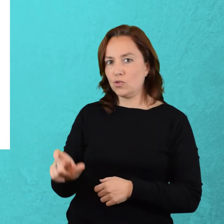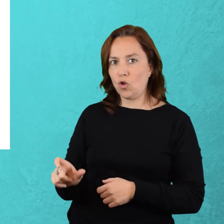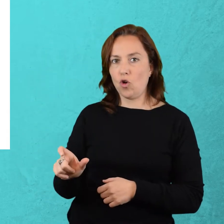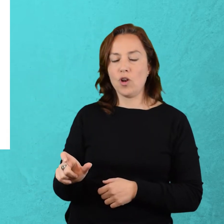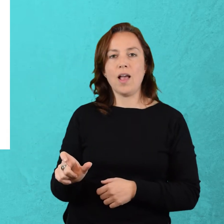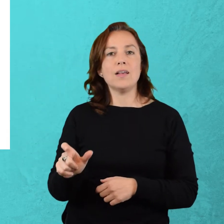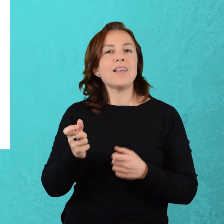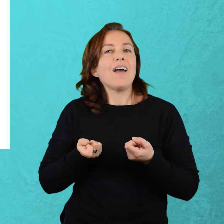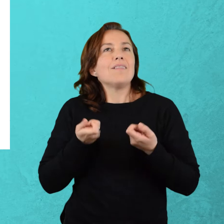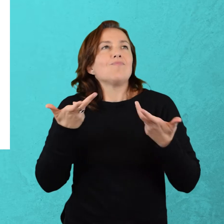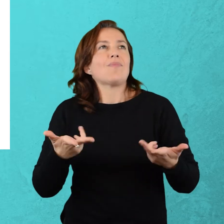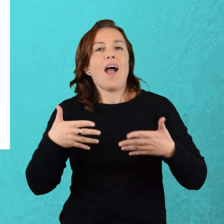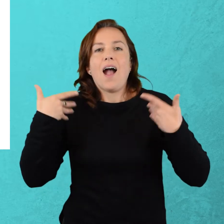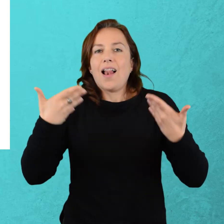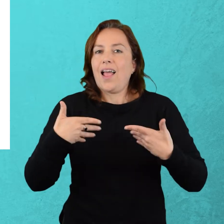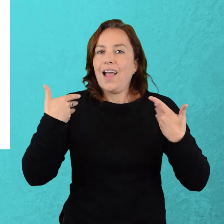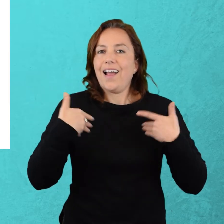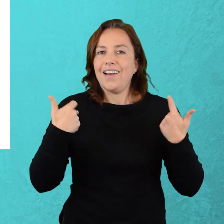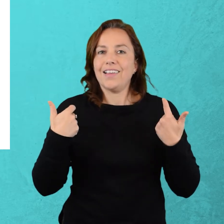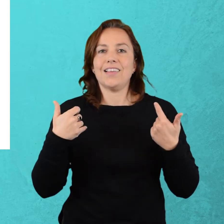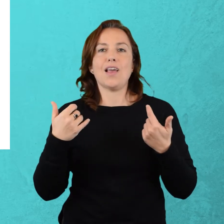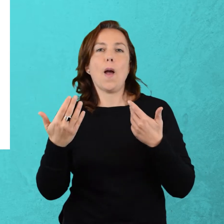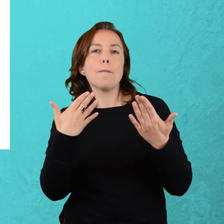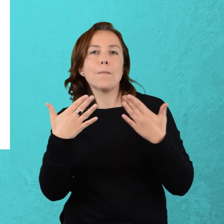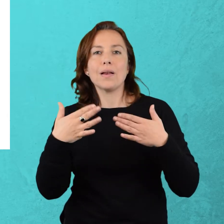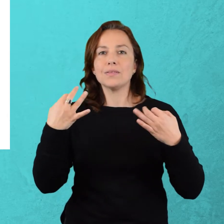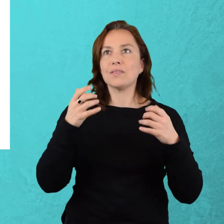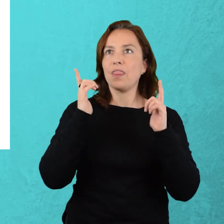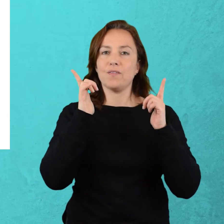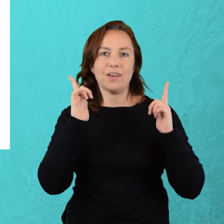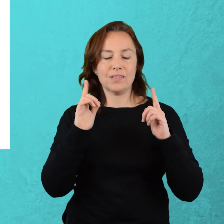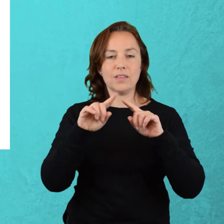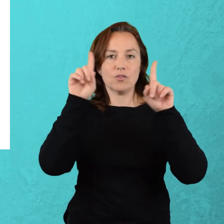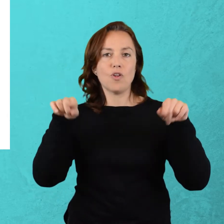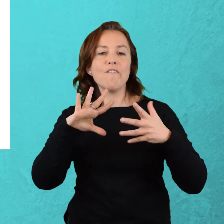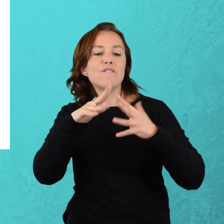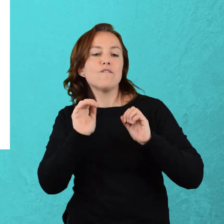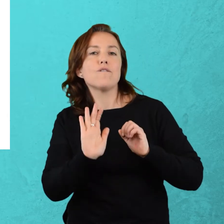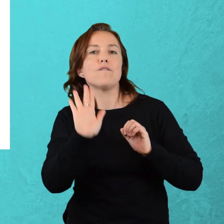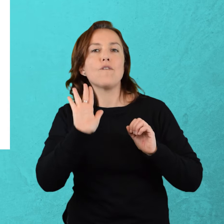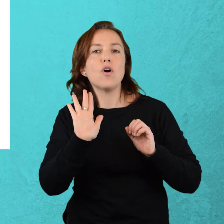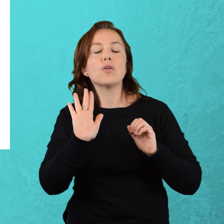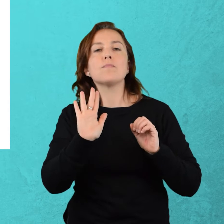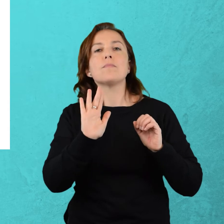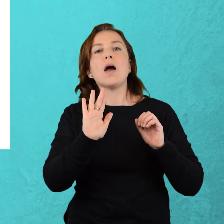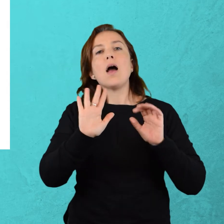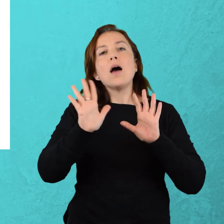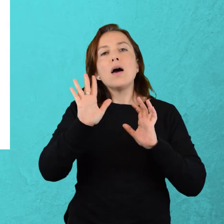otorgan alegría y frescura a la escena. El estilo tiene reminiscencias